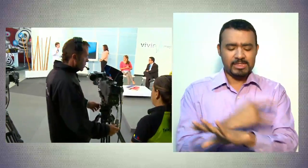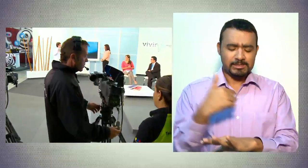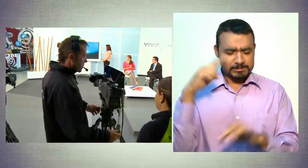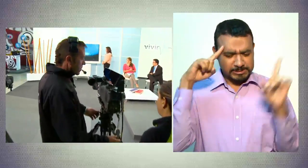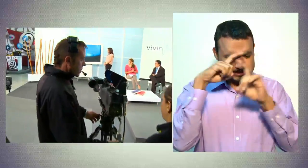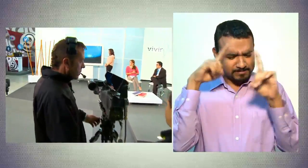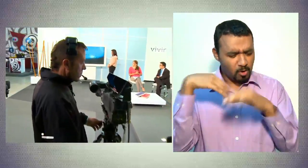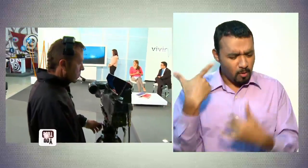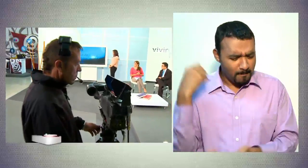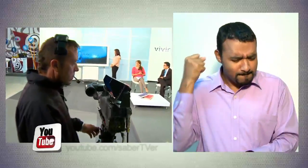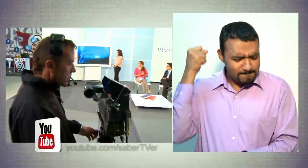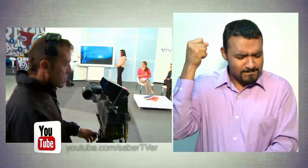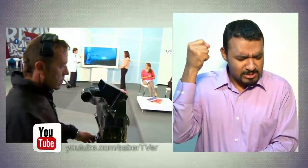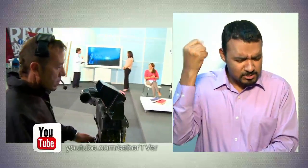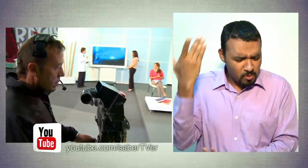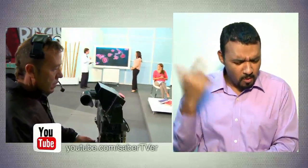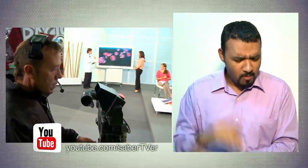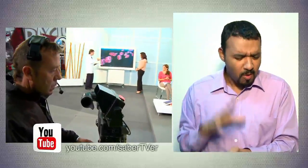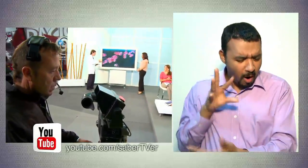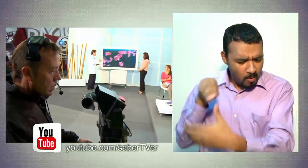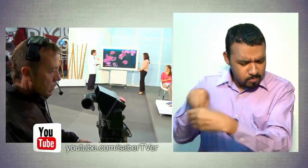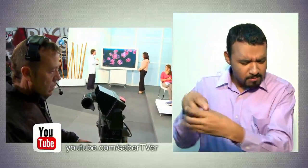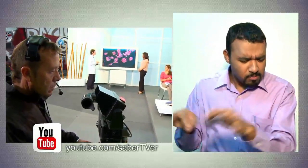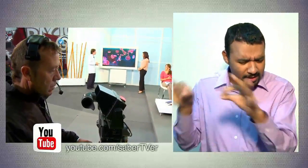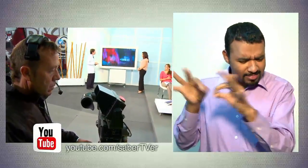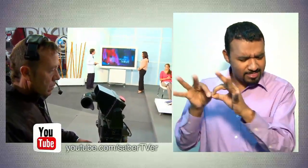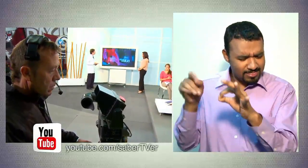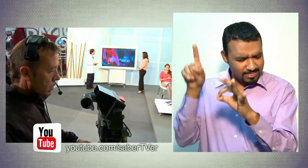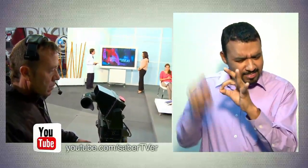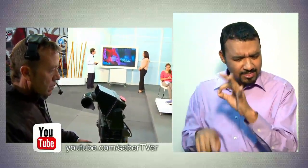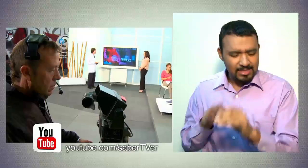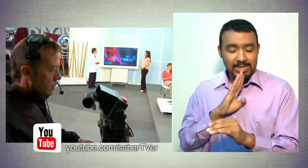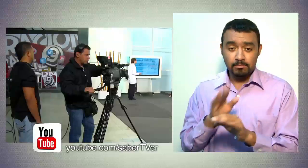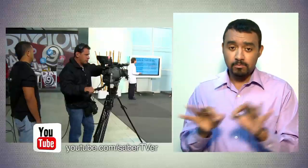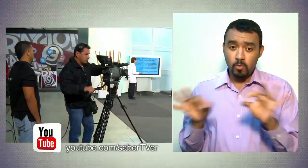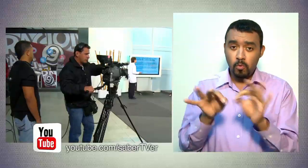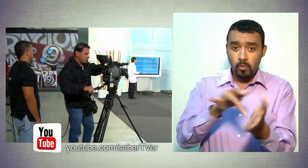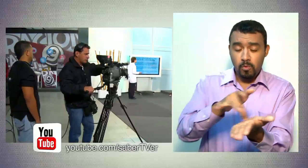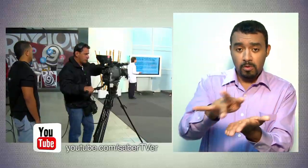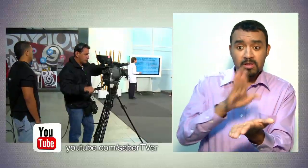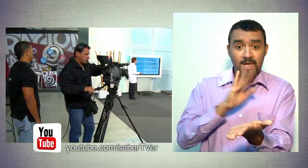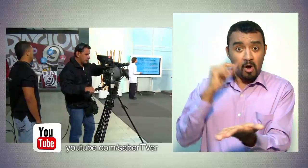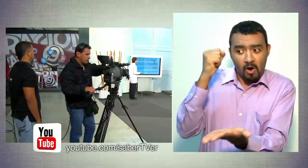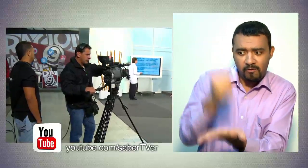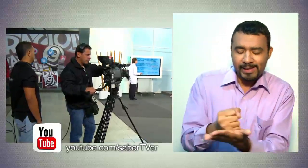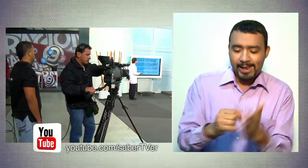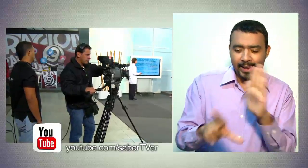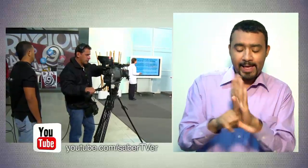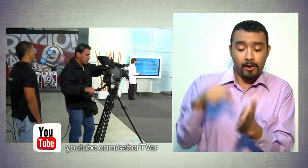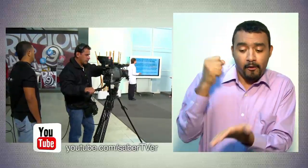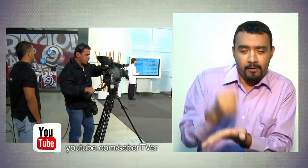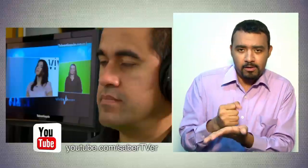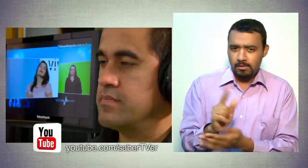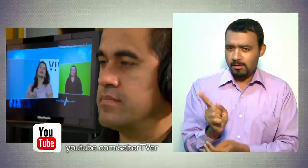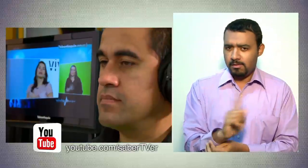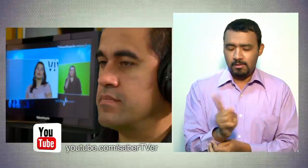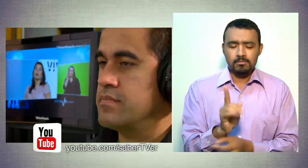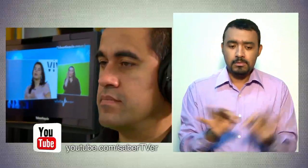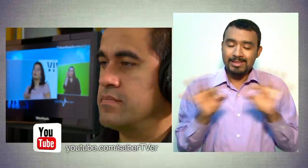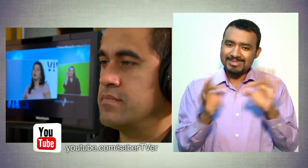empezamos nosotros a hacer el presupuesto del canal, planteamos la necesidad y no solamente como una necesidad de una obligación de ley, sino